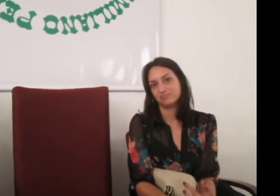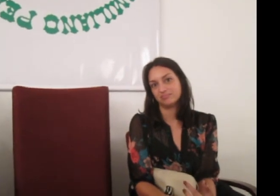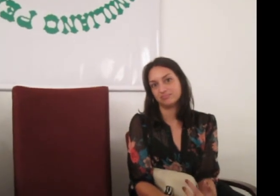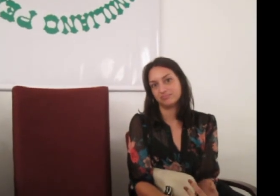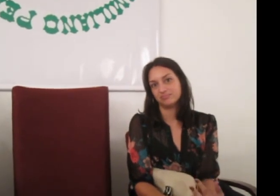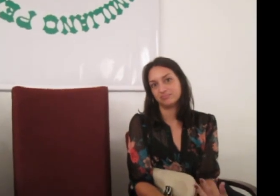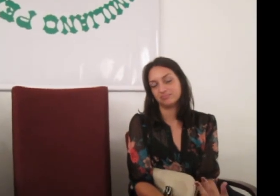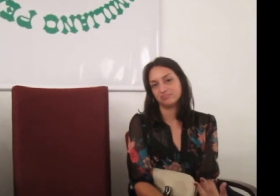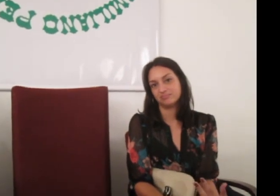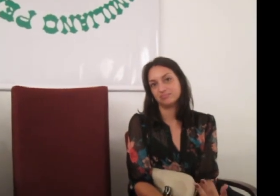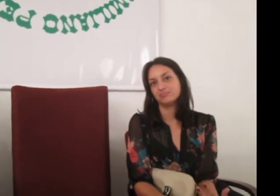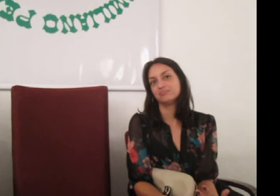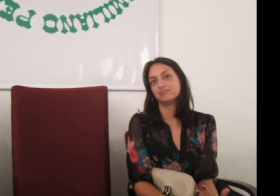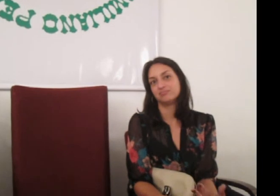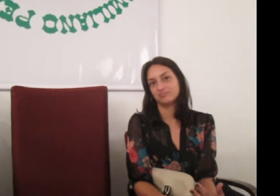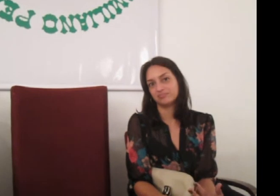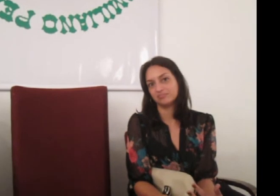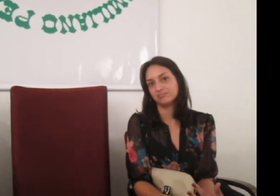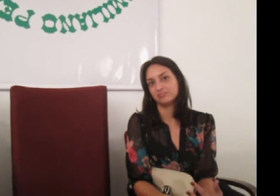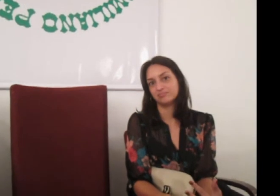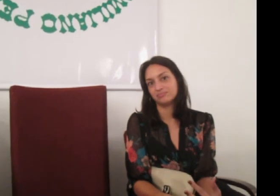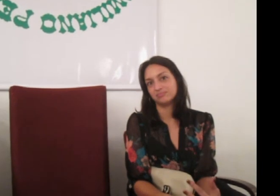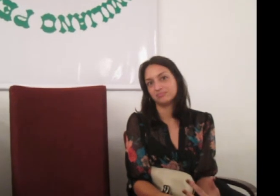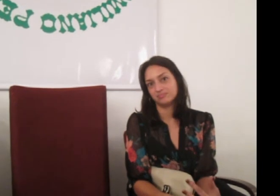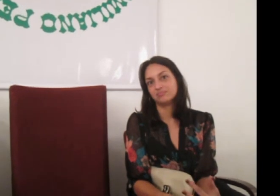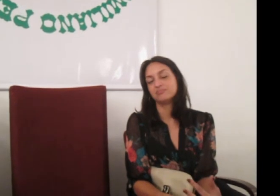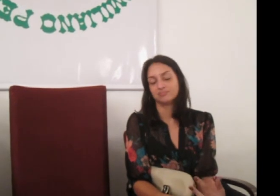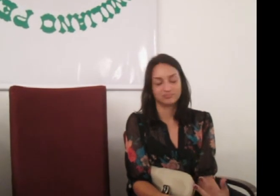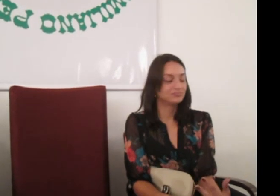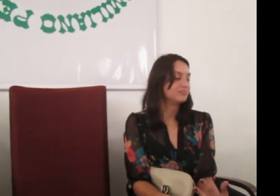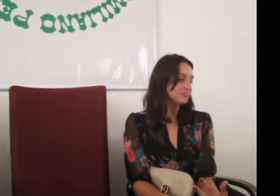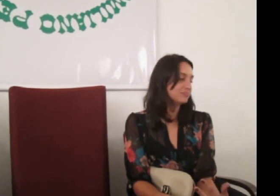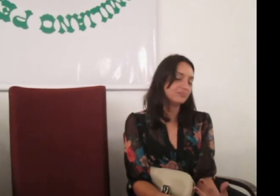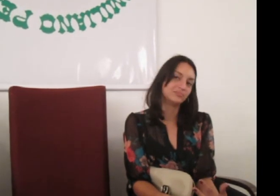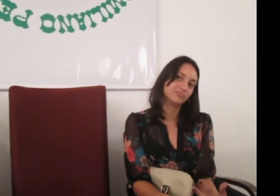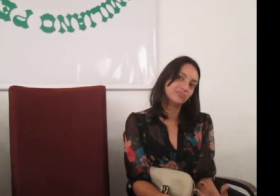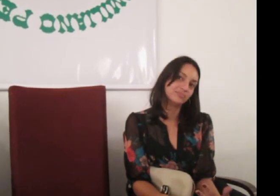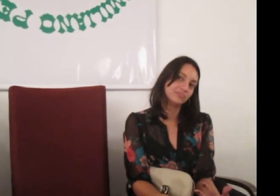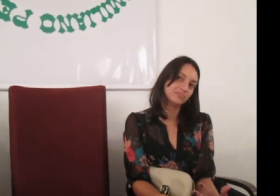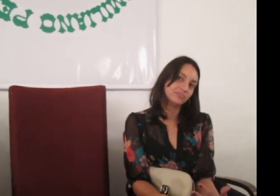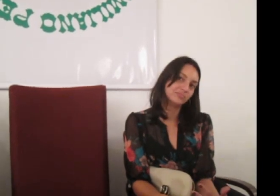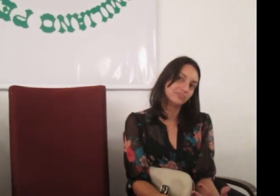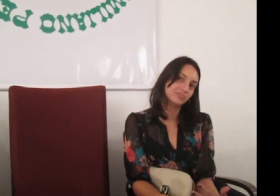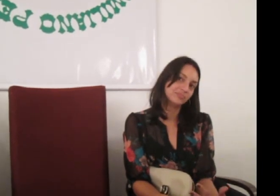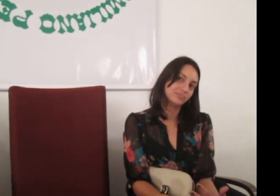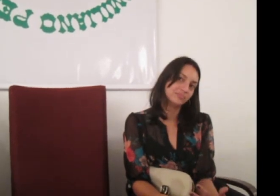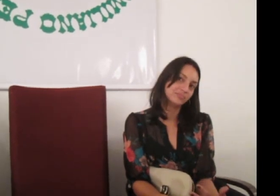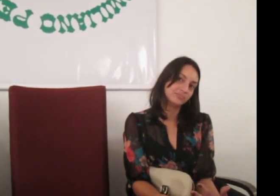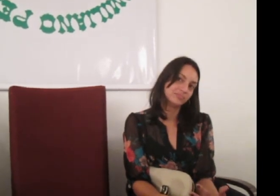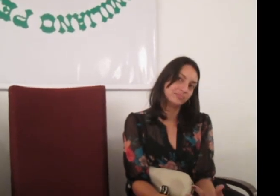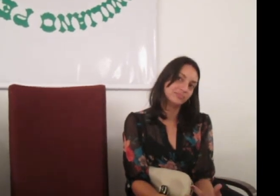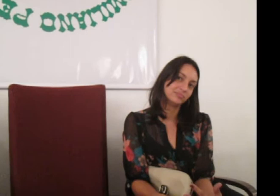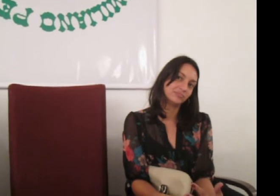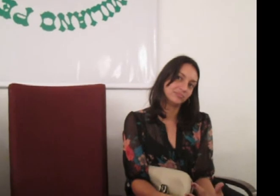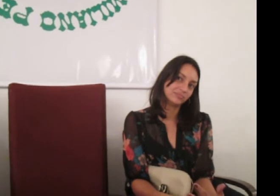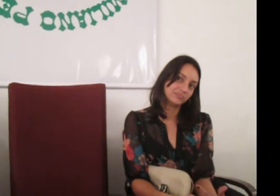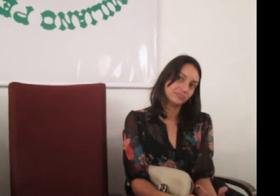ser um risco, como pode ser a solução. Até pela facilidade que ela tem de se expressar por sinais,